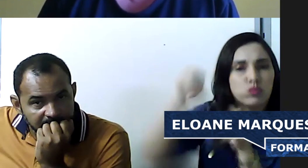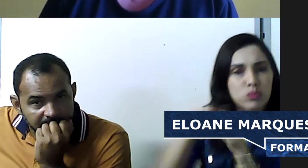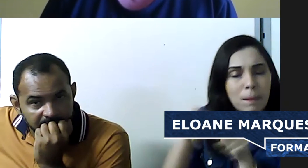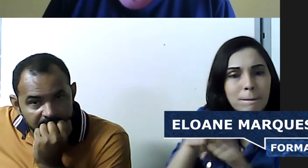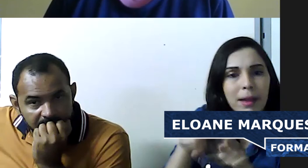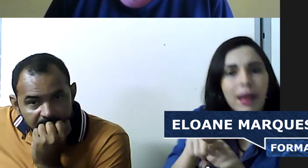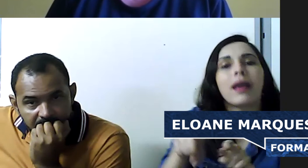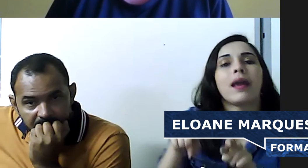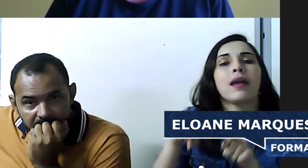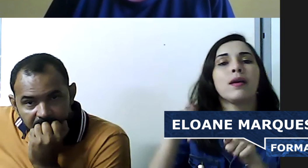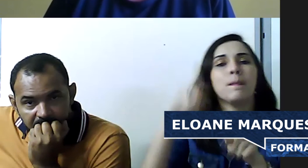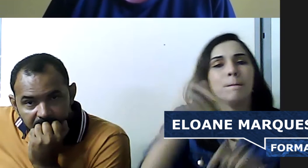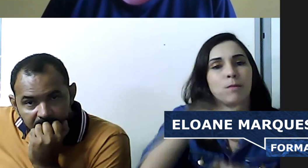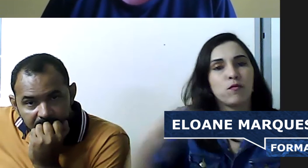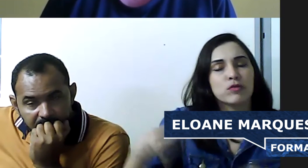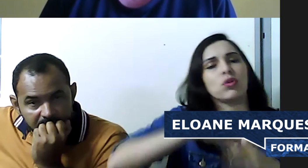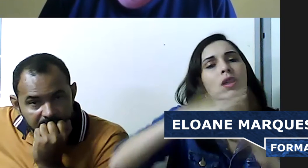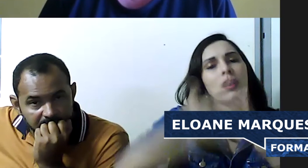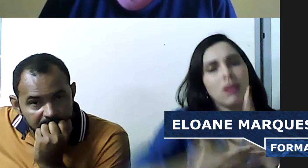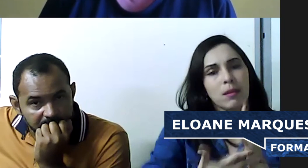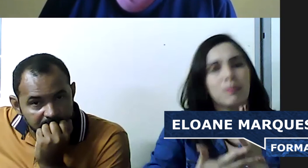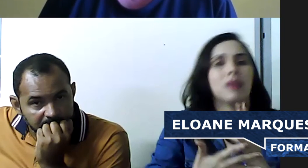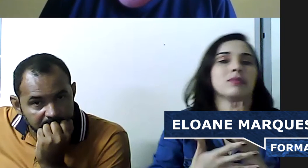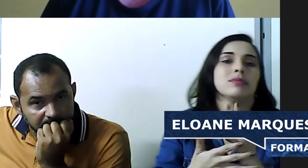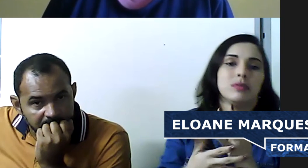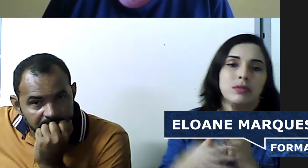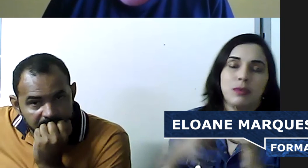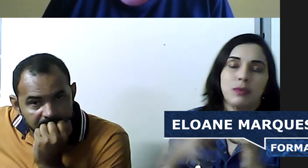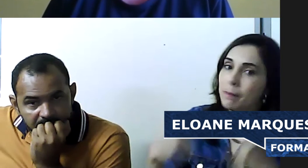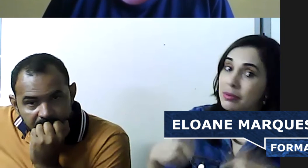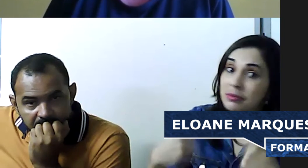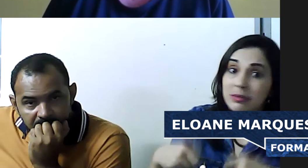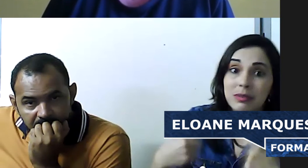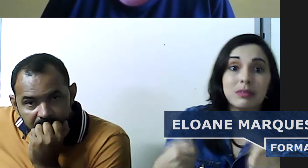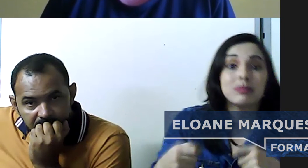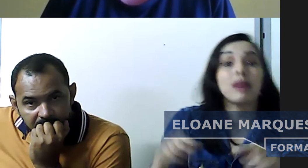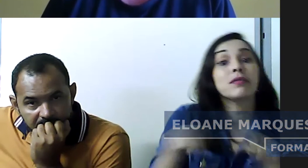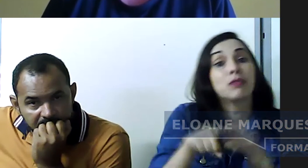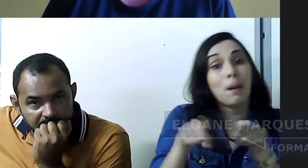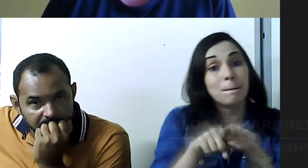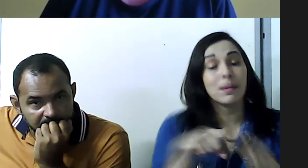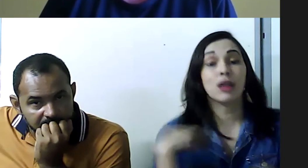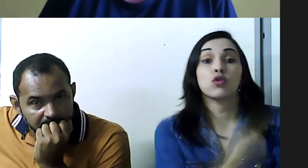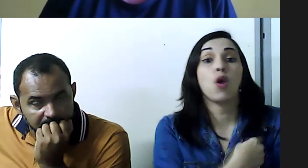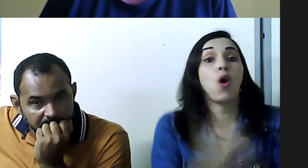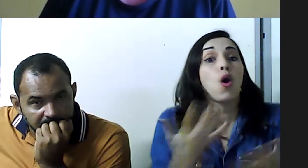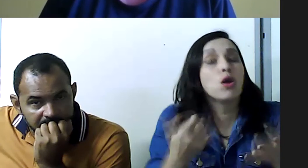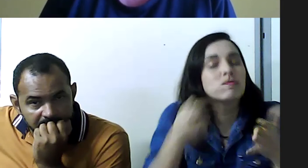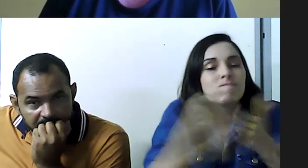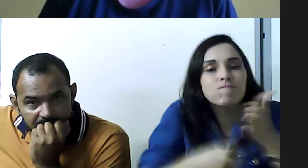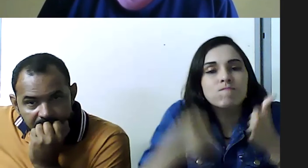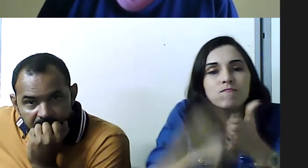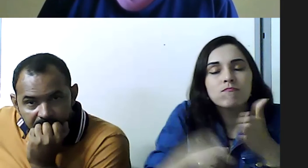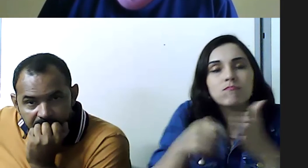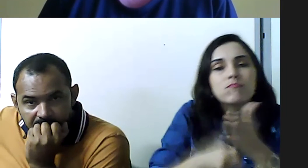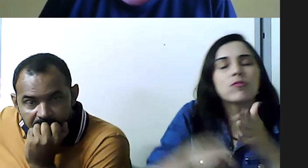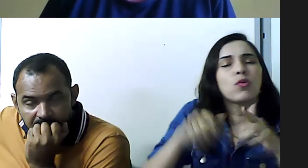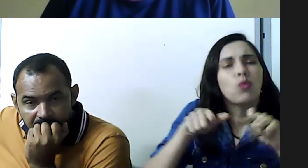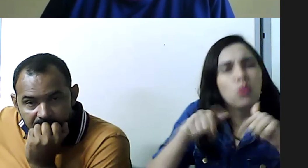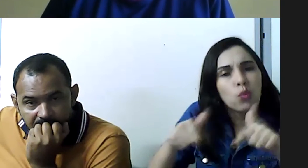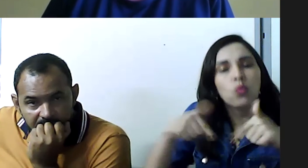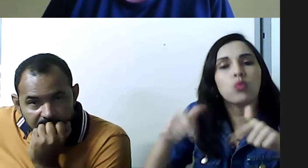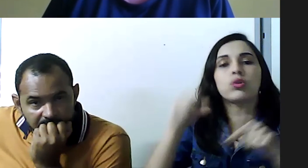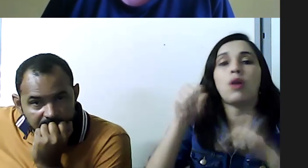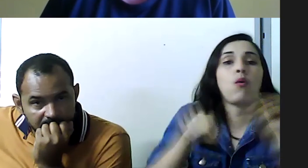professores nas escolas, precisa que tenha nas vagas o concurso, que tenha um professor surdo também,